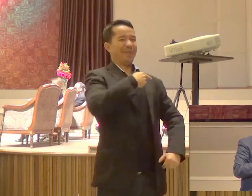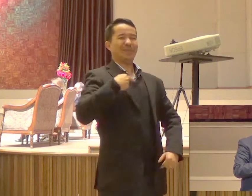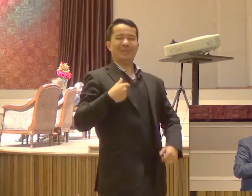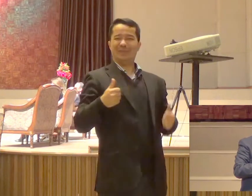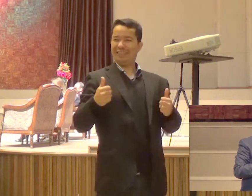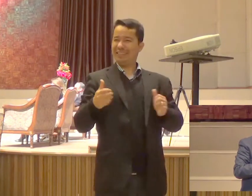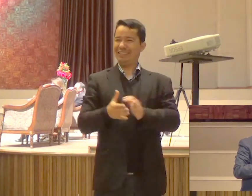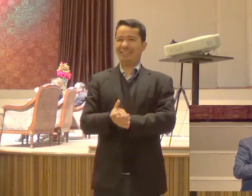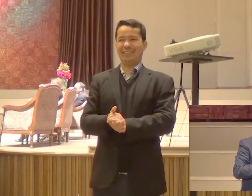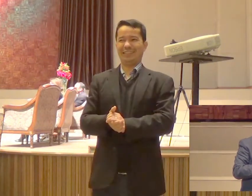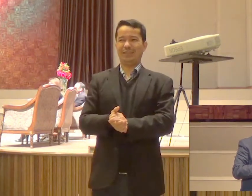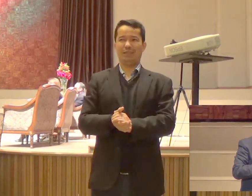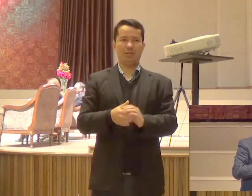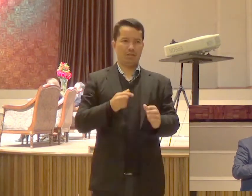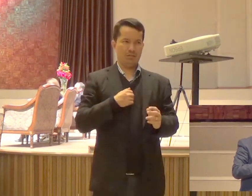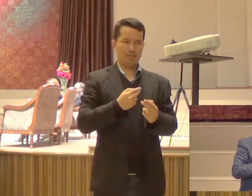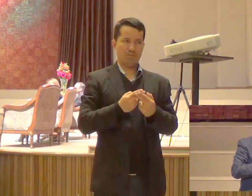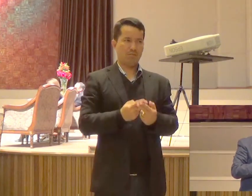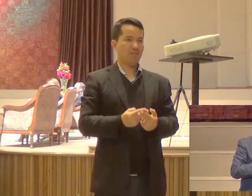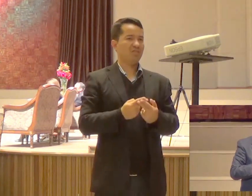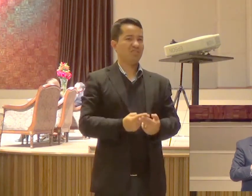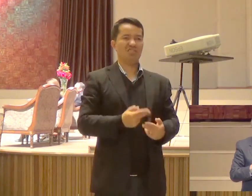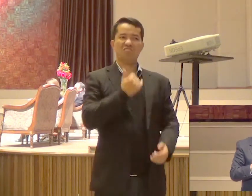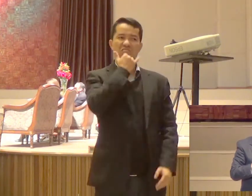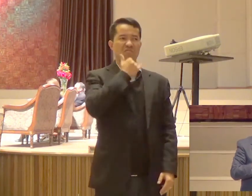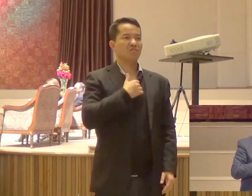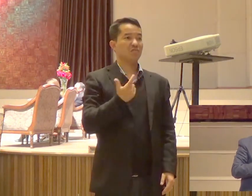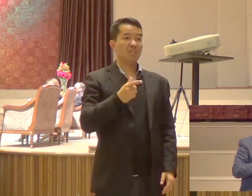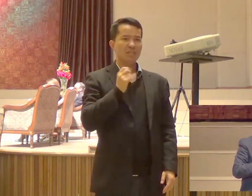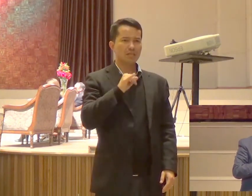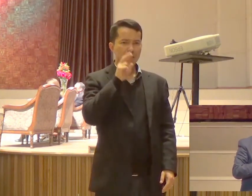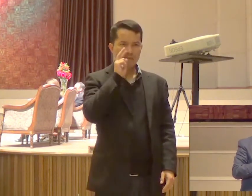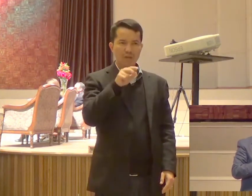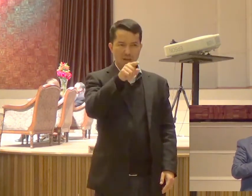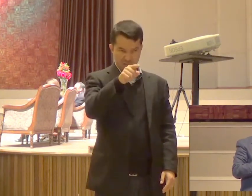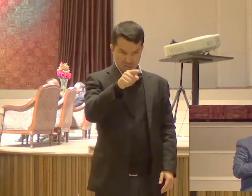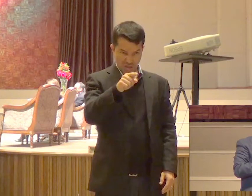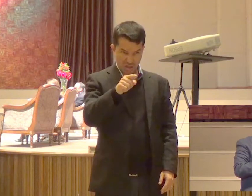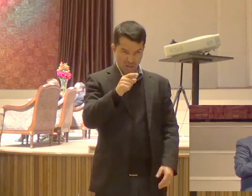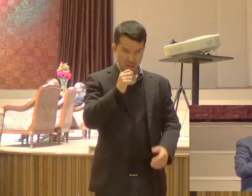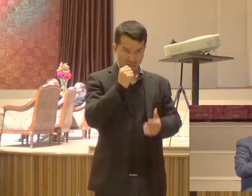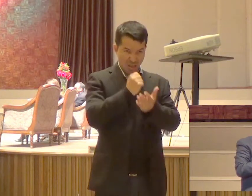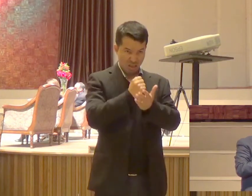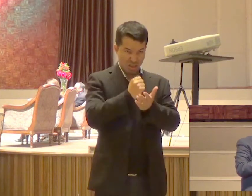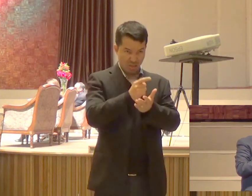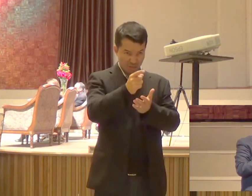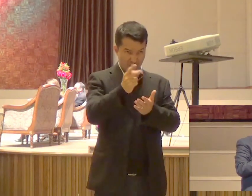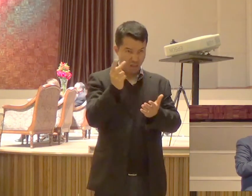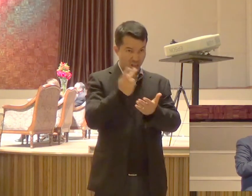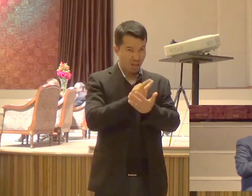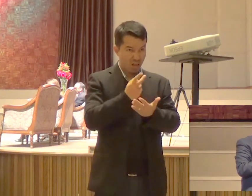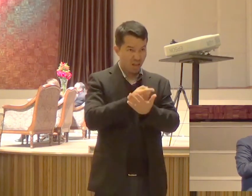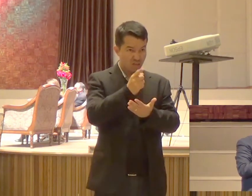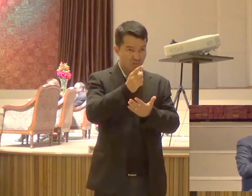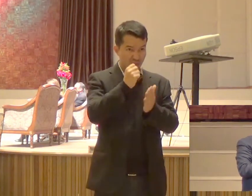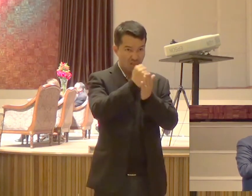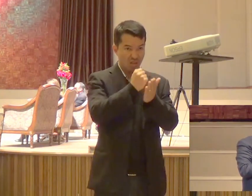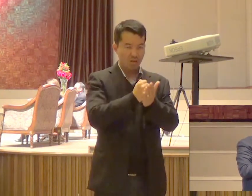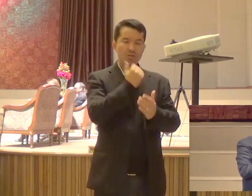Eu não tenho paciência Eu ficar sabendo Que é legal Falar que é pastor Eu vou dizer assim Meu amigo Você está em pecado Puxa o carro daqui E